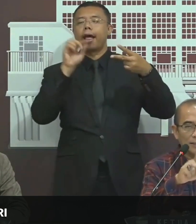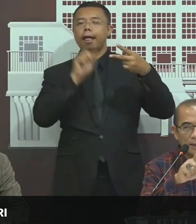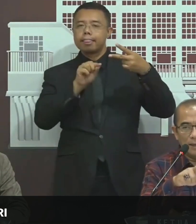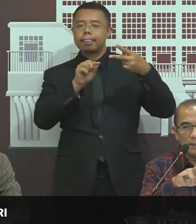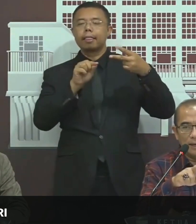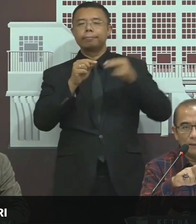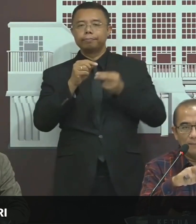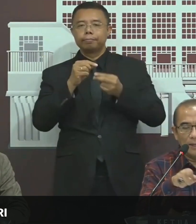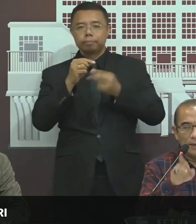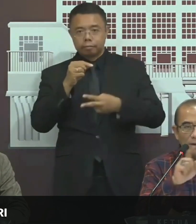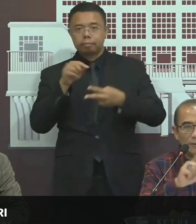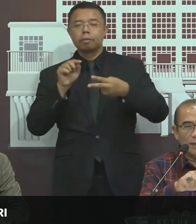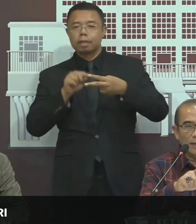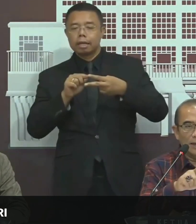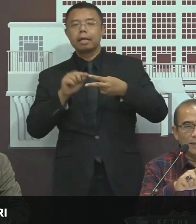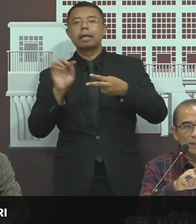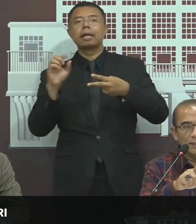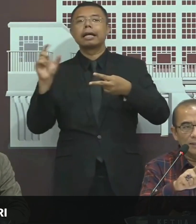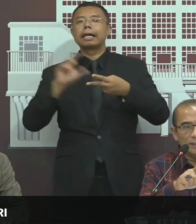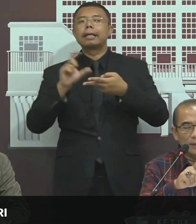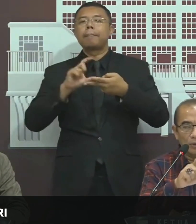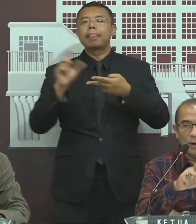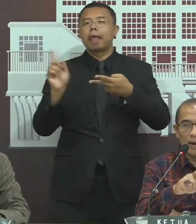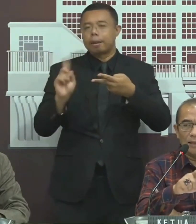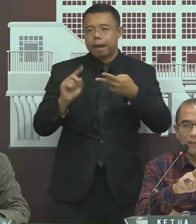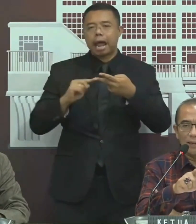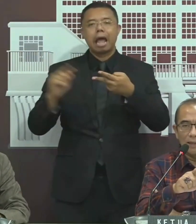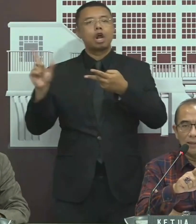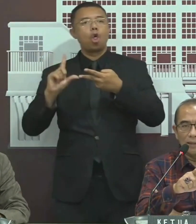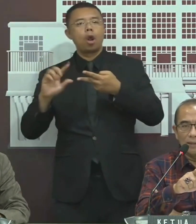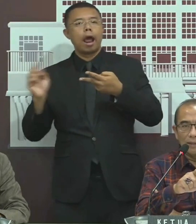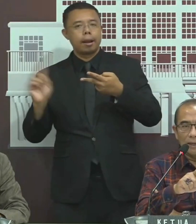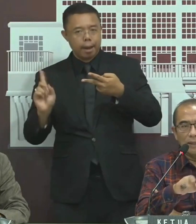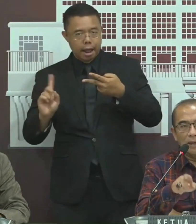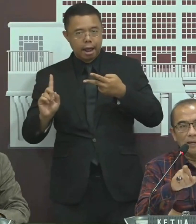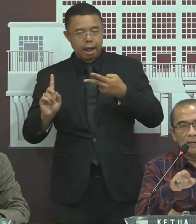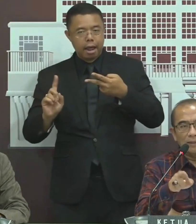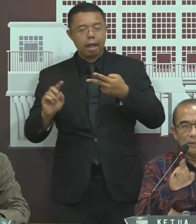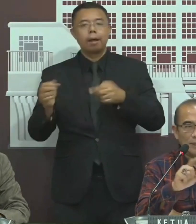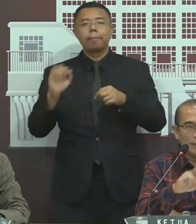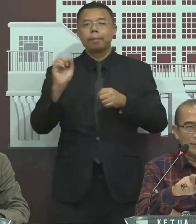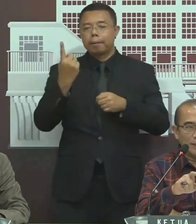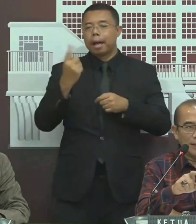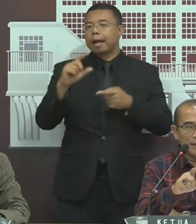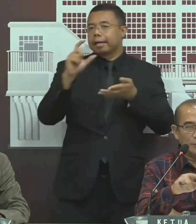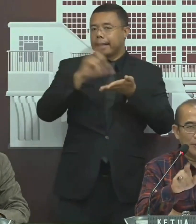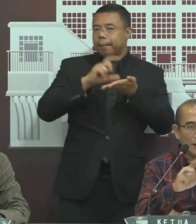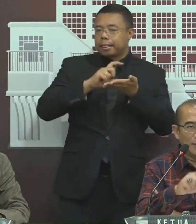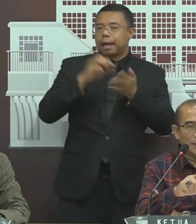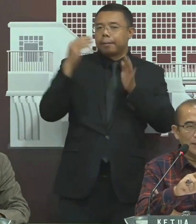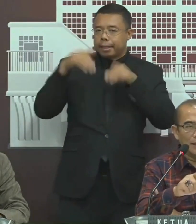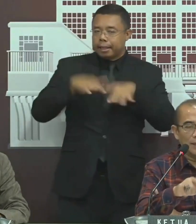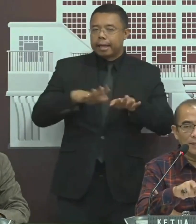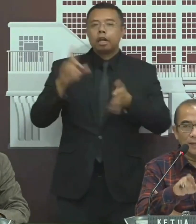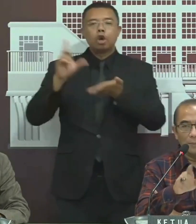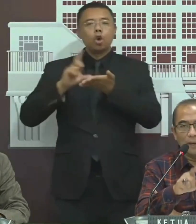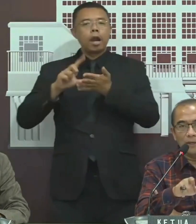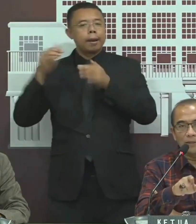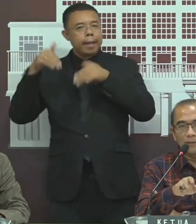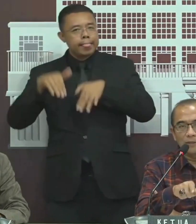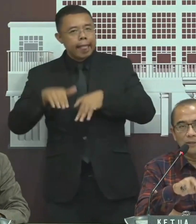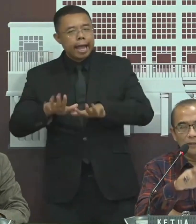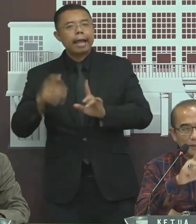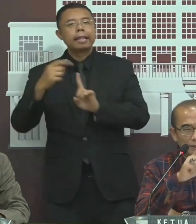lagi kejamatan, lalu klik lagi kelurahannya Katakanlah kejamatan Menteng, kelurahan Menteng, nanti